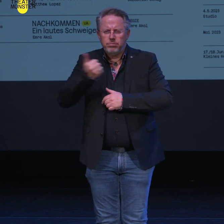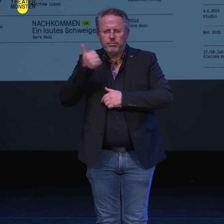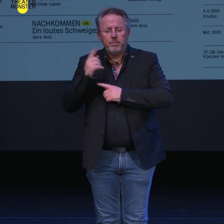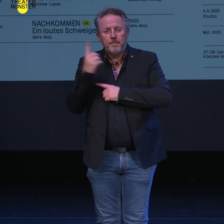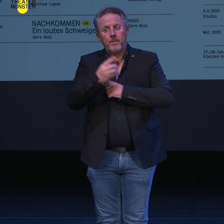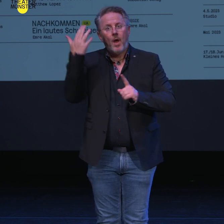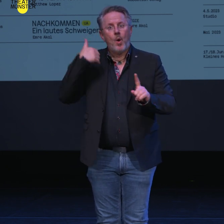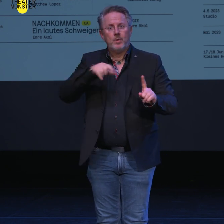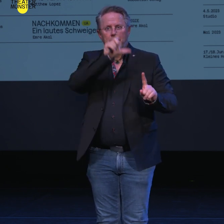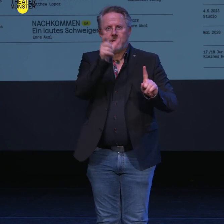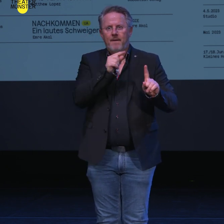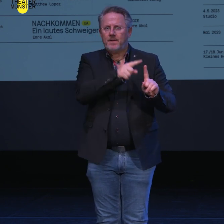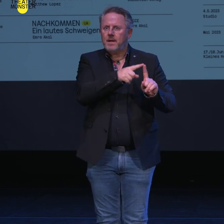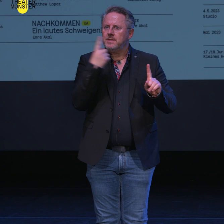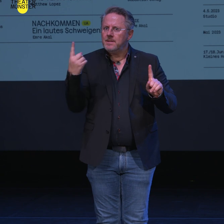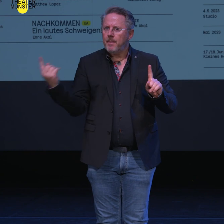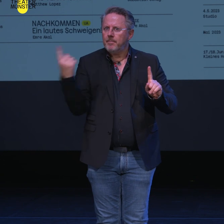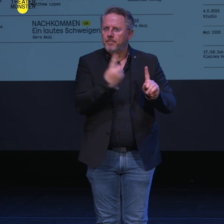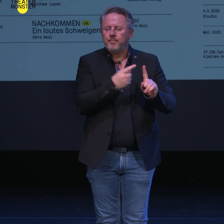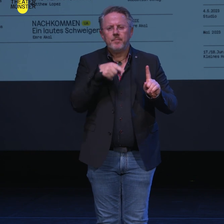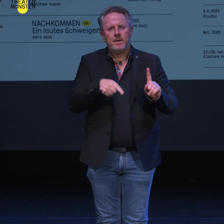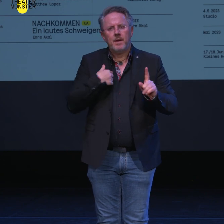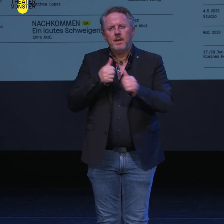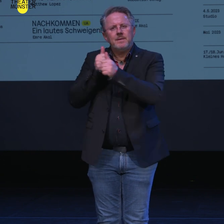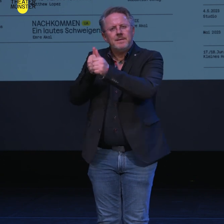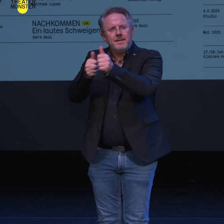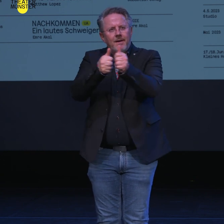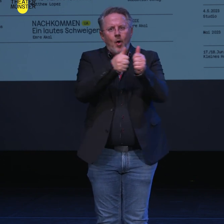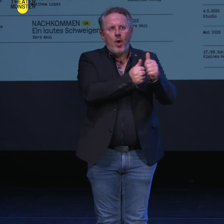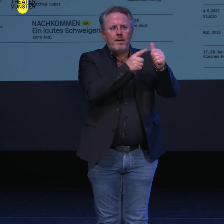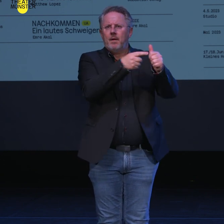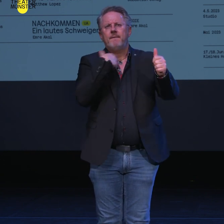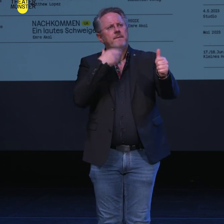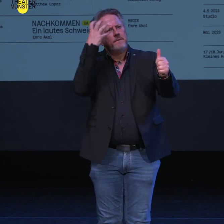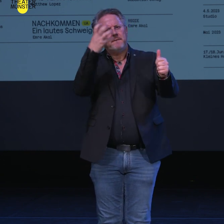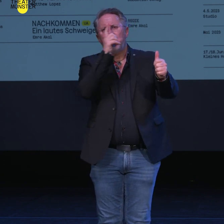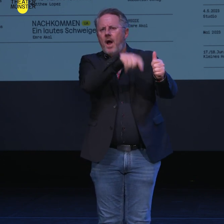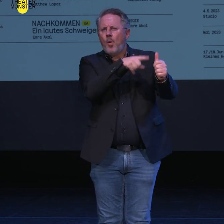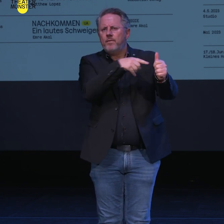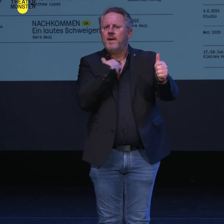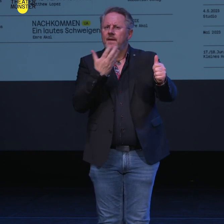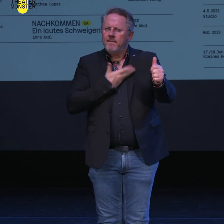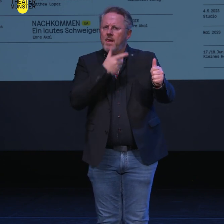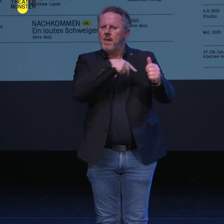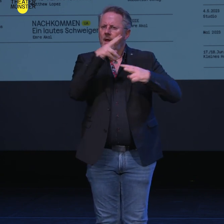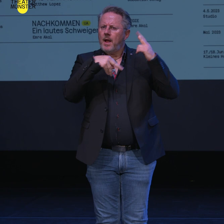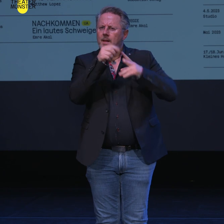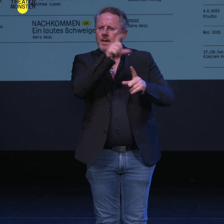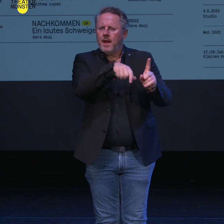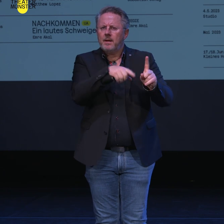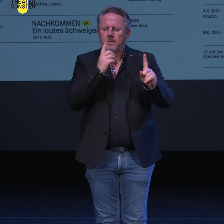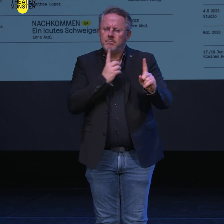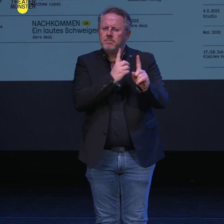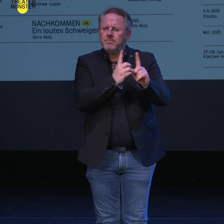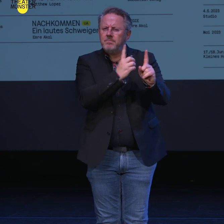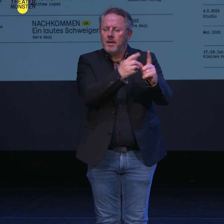der aus Namibia stammt und sie reist als junge Frau diesem Sprinter hinterher, ihrem Idol und will Namibia kennenlernen. Dort wird sie konfrontiert mit der